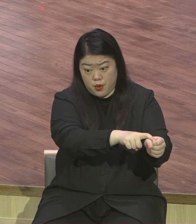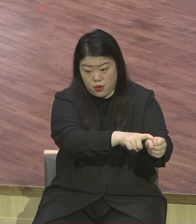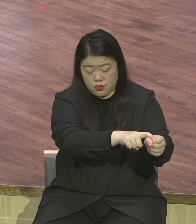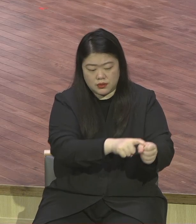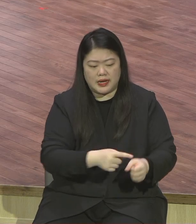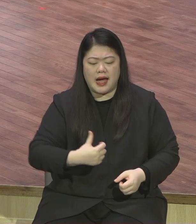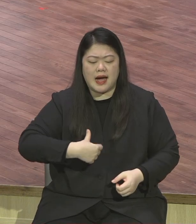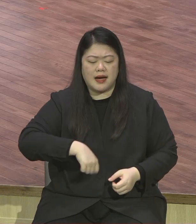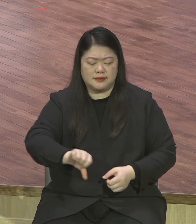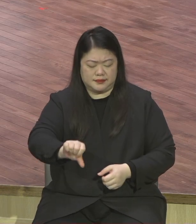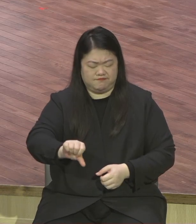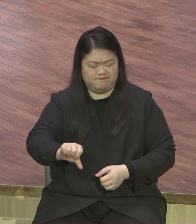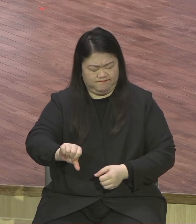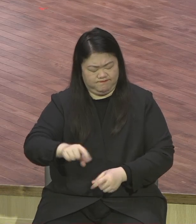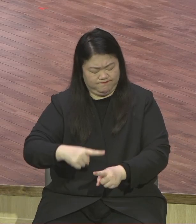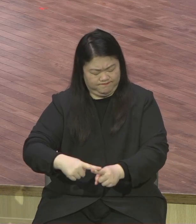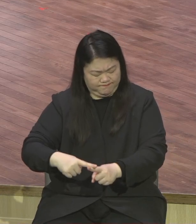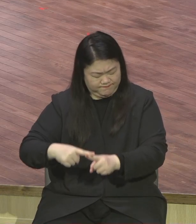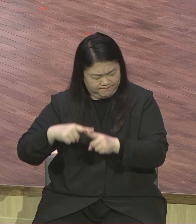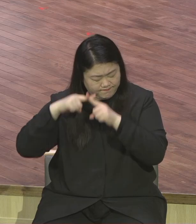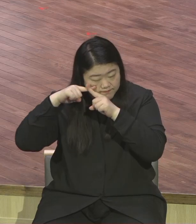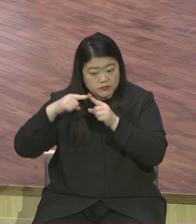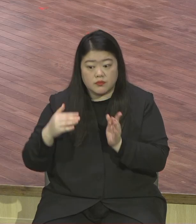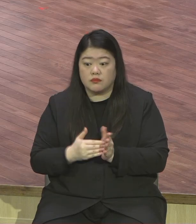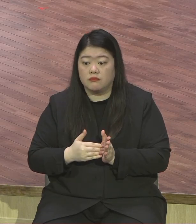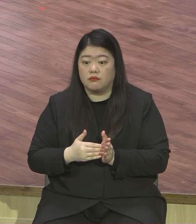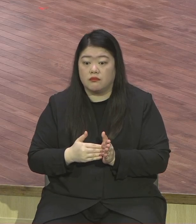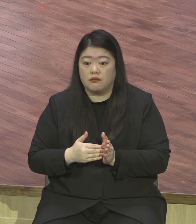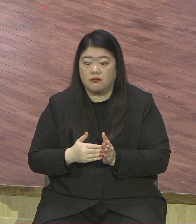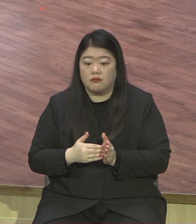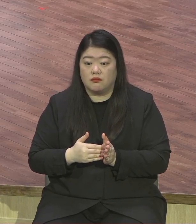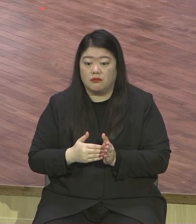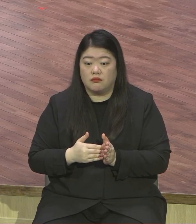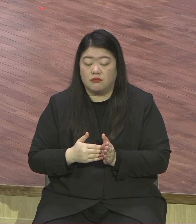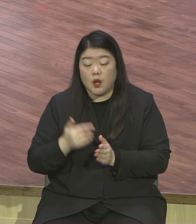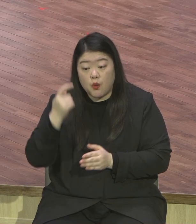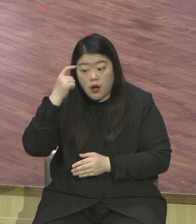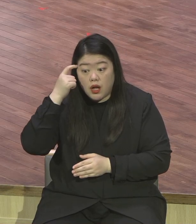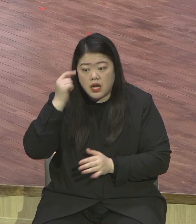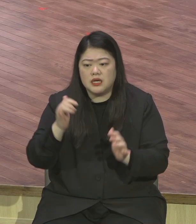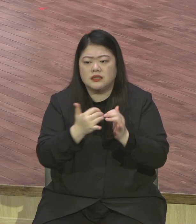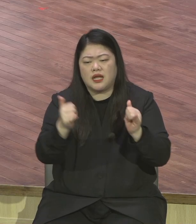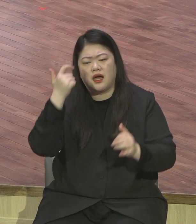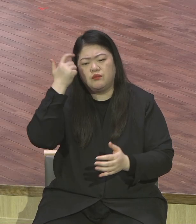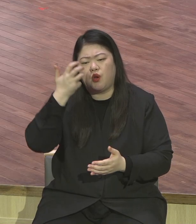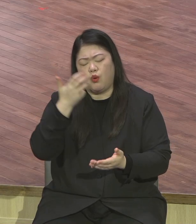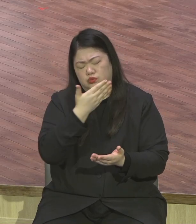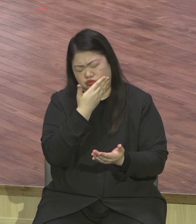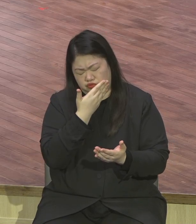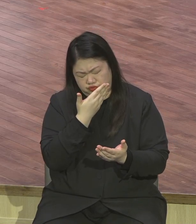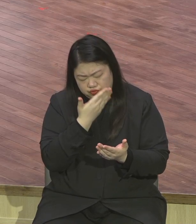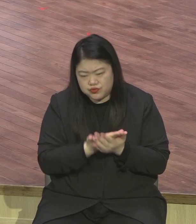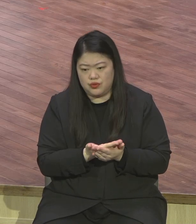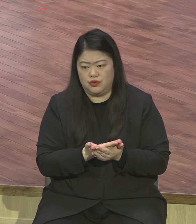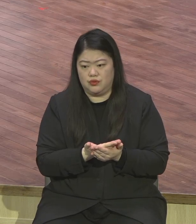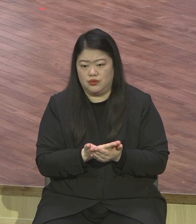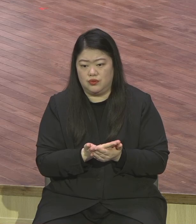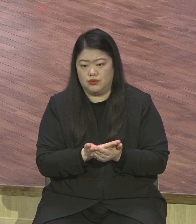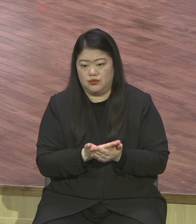가치가 이렇게 한 사람 한 영혼이 이렇게 가치있는 존재란 말이에요 사실 본문에